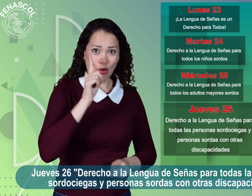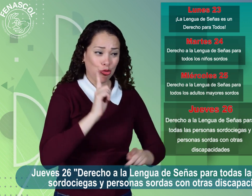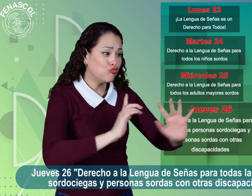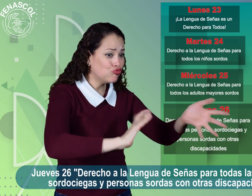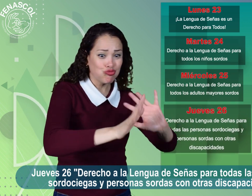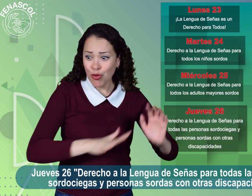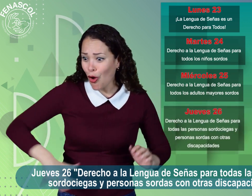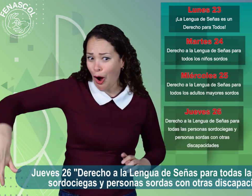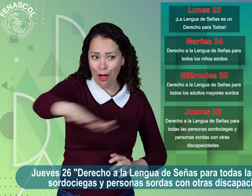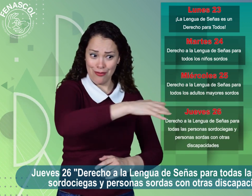discapacidades.